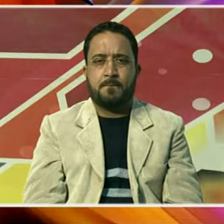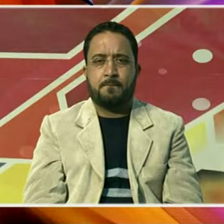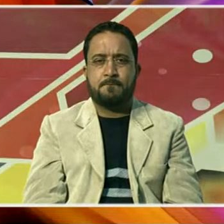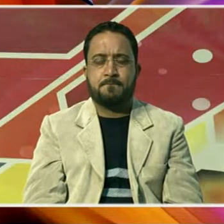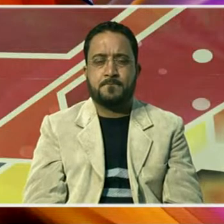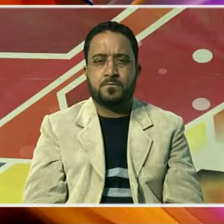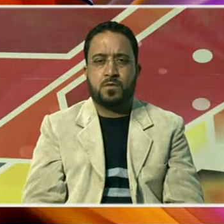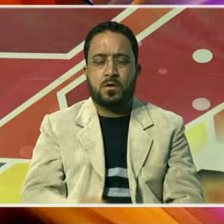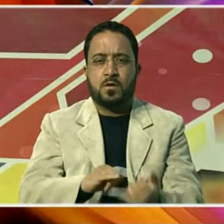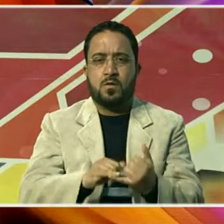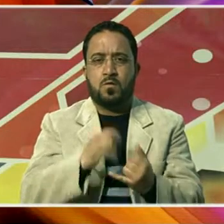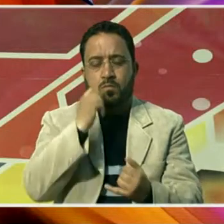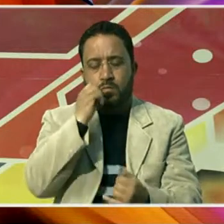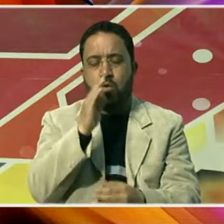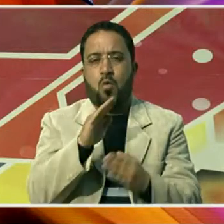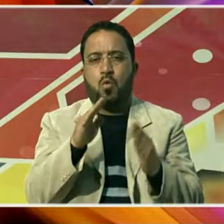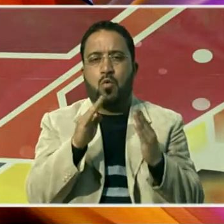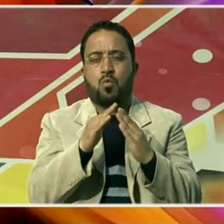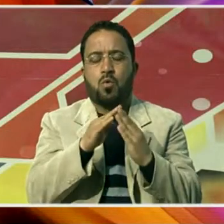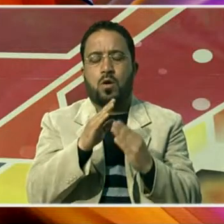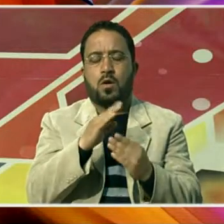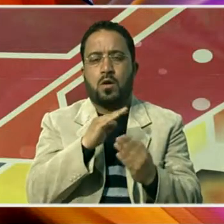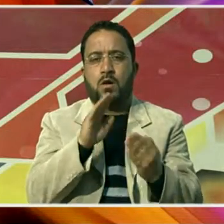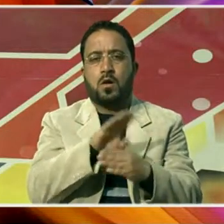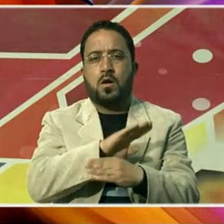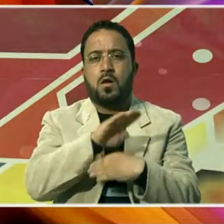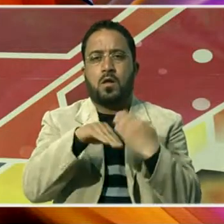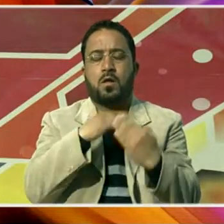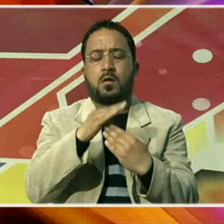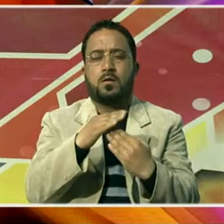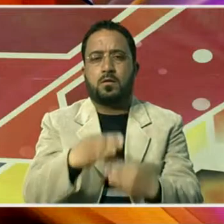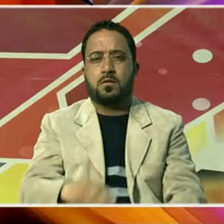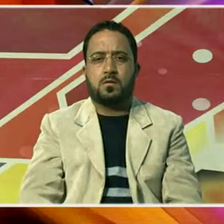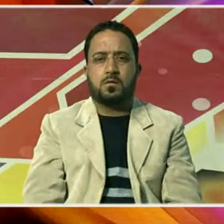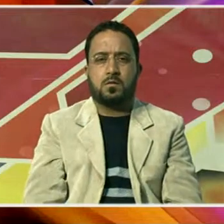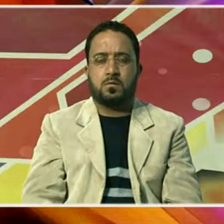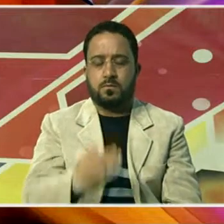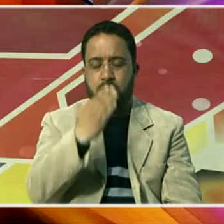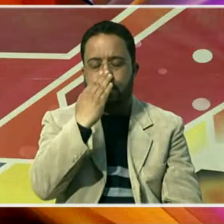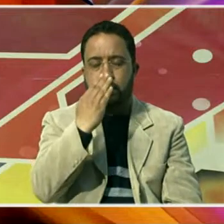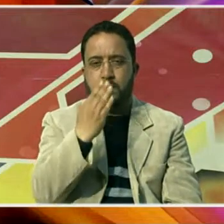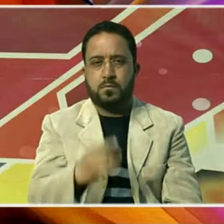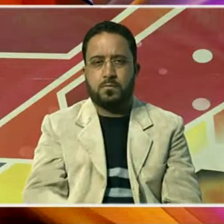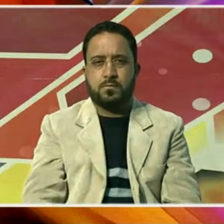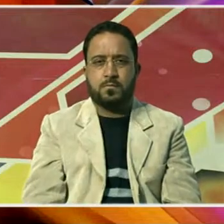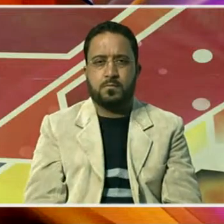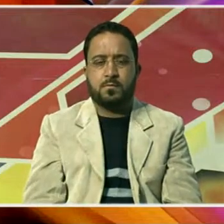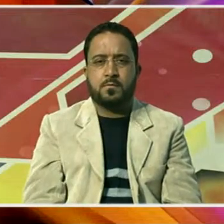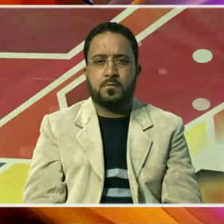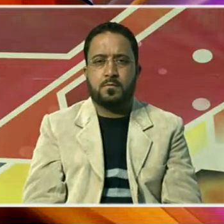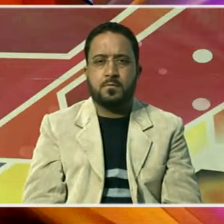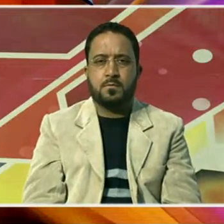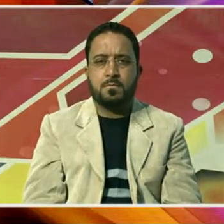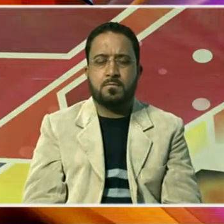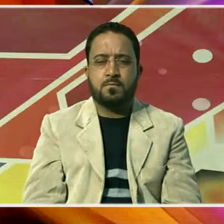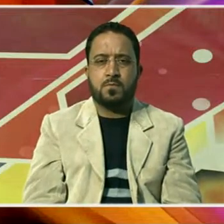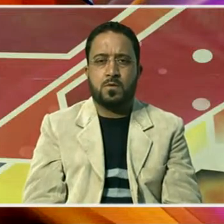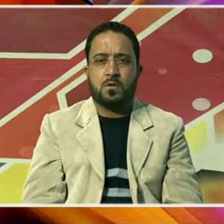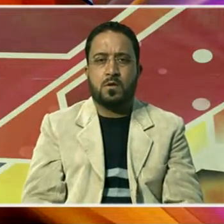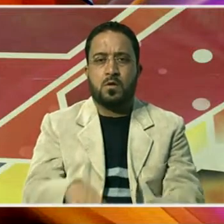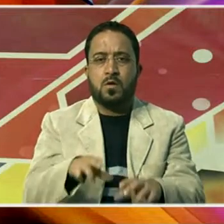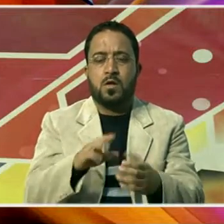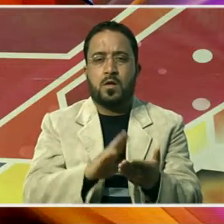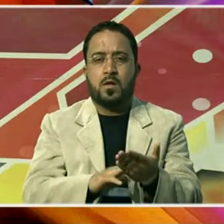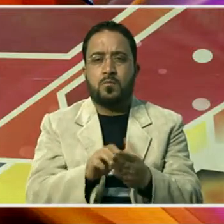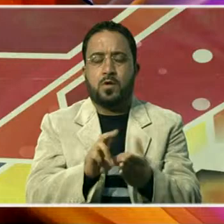کہ لوحکین کے سبر کو سلام پیش کیا ہے منوی سنہ نے